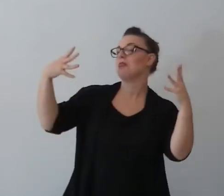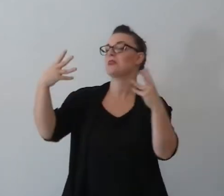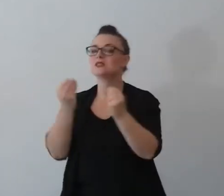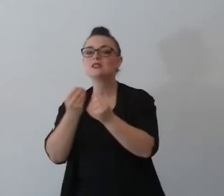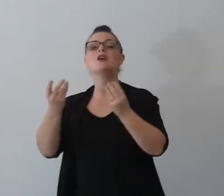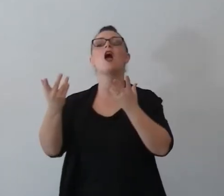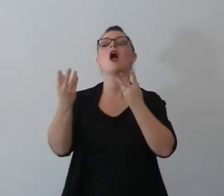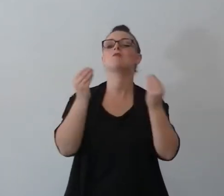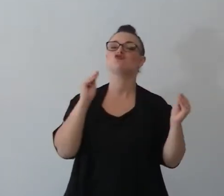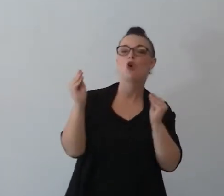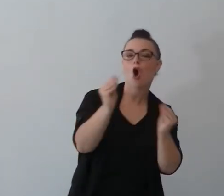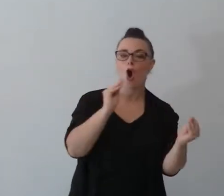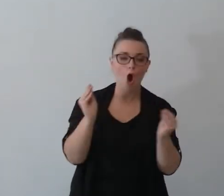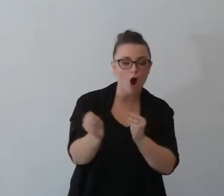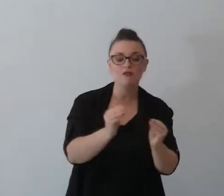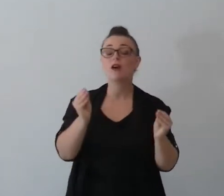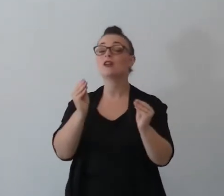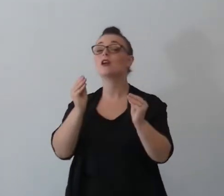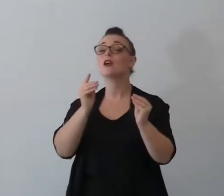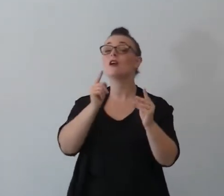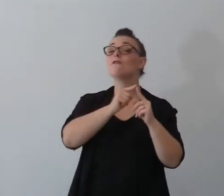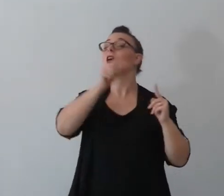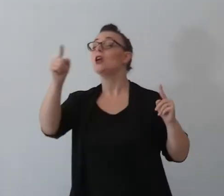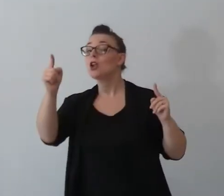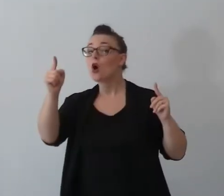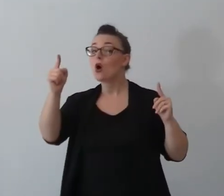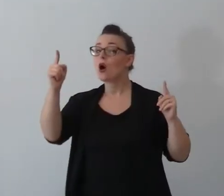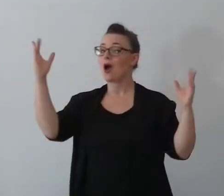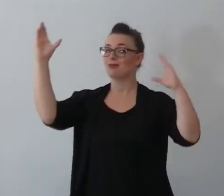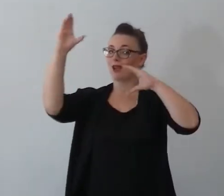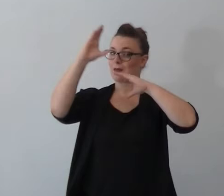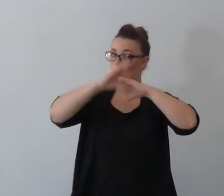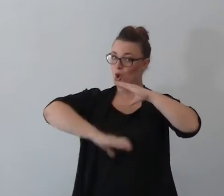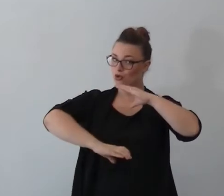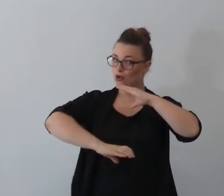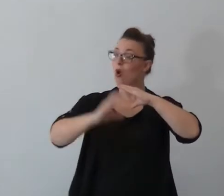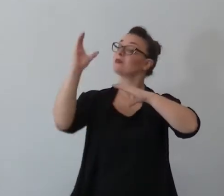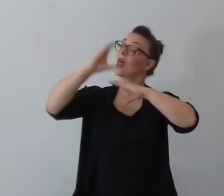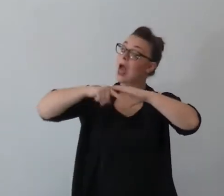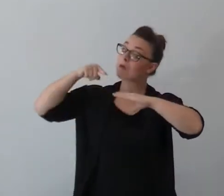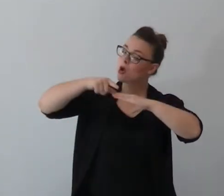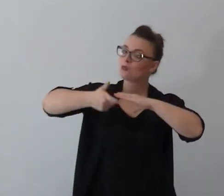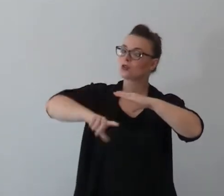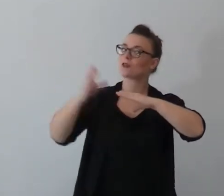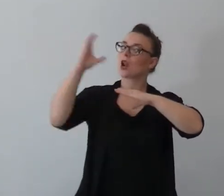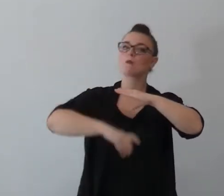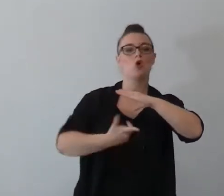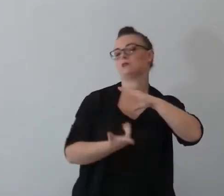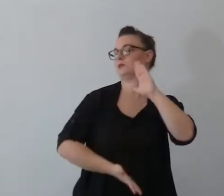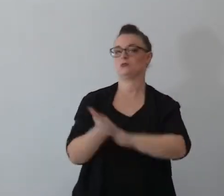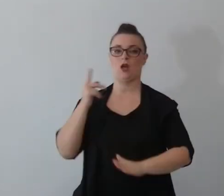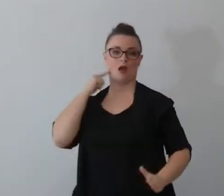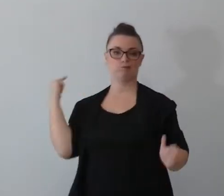ragazzi e ragazze fino all'indormire perché all'indormire tutti a casa lì si incontrano,